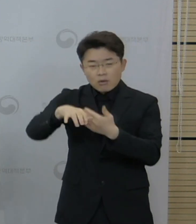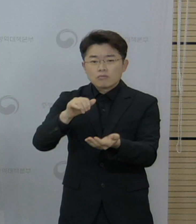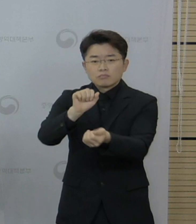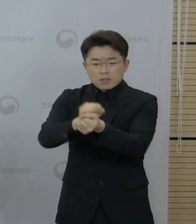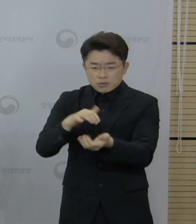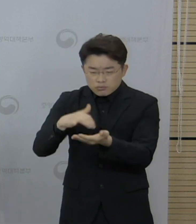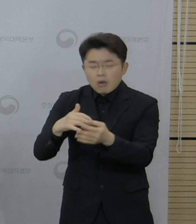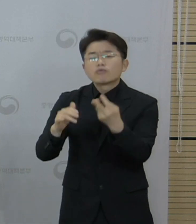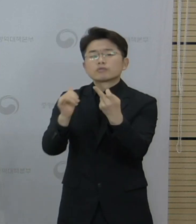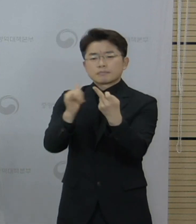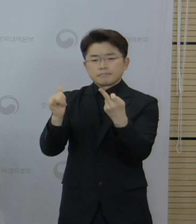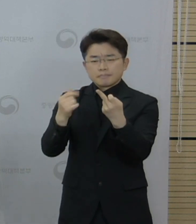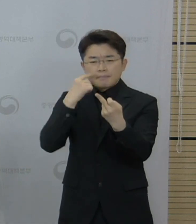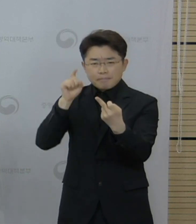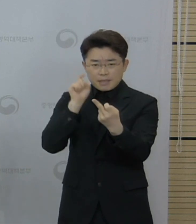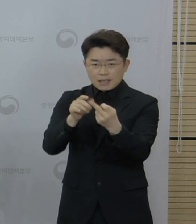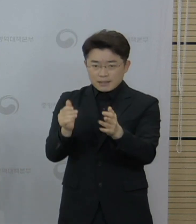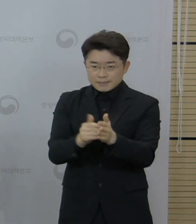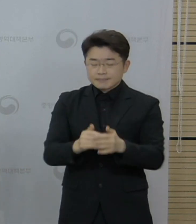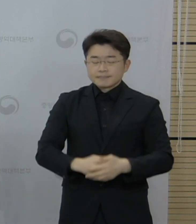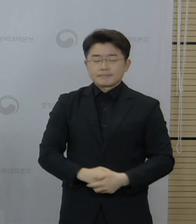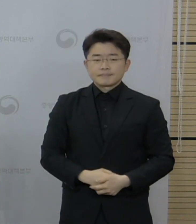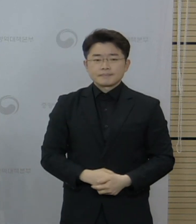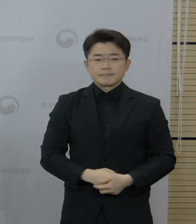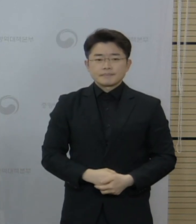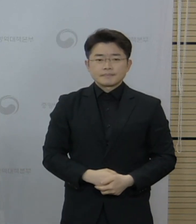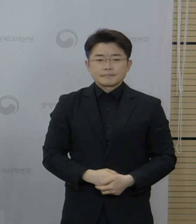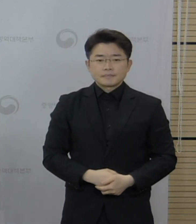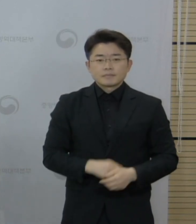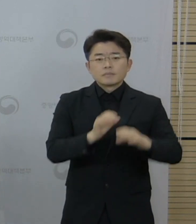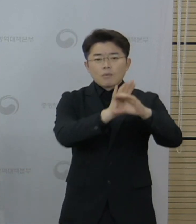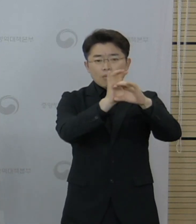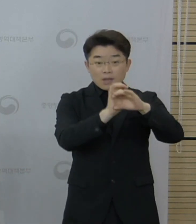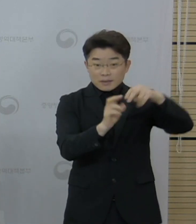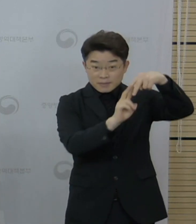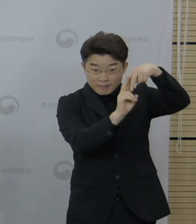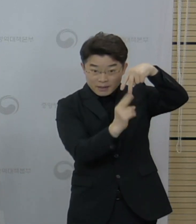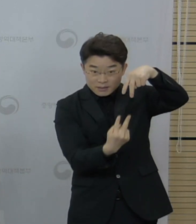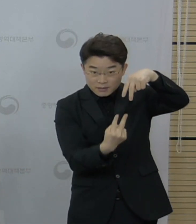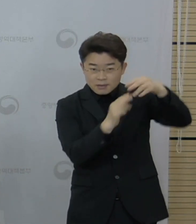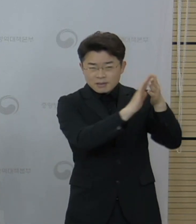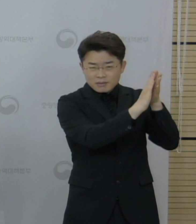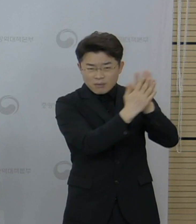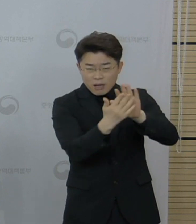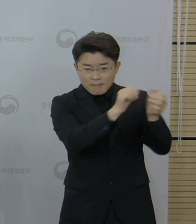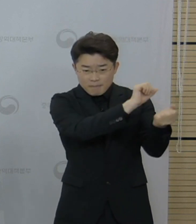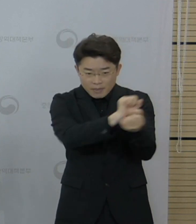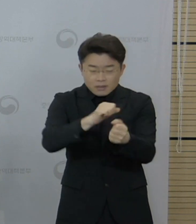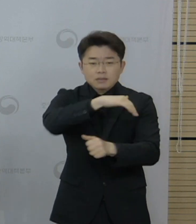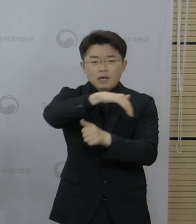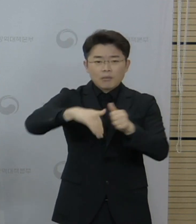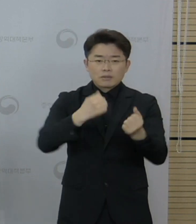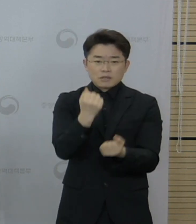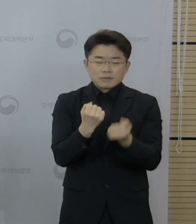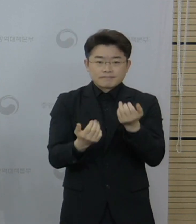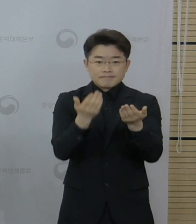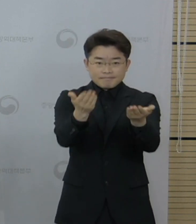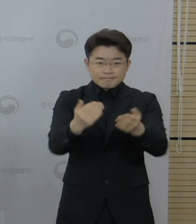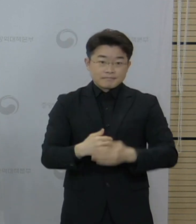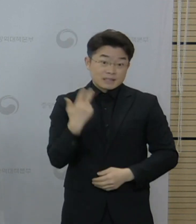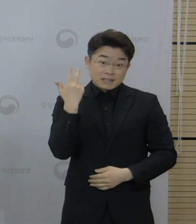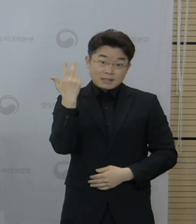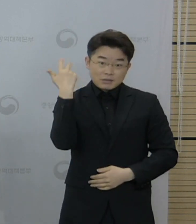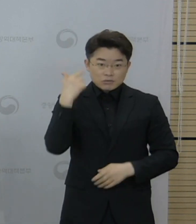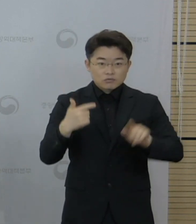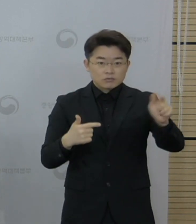확진되었습니다. 변이 바이러스 발생 현황 설명드리겠습니다. 지난주에 총